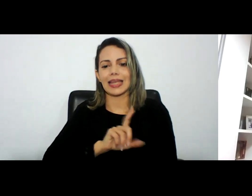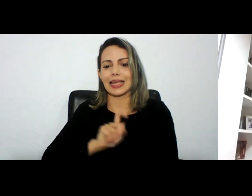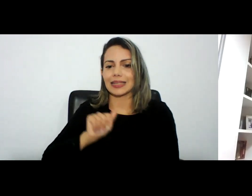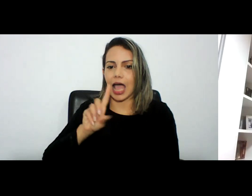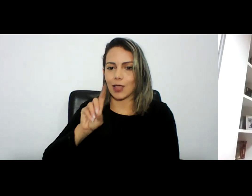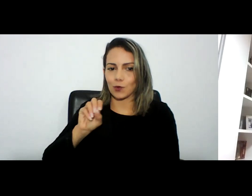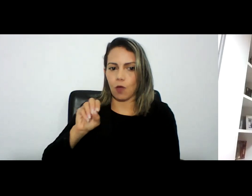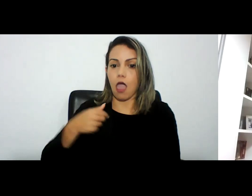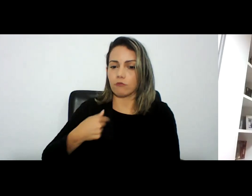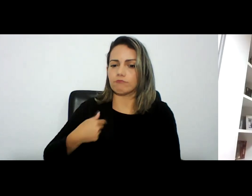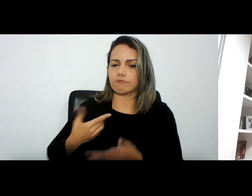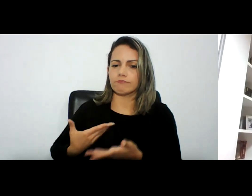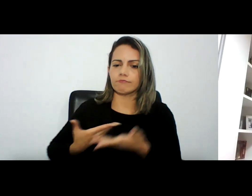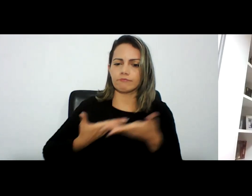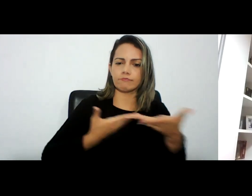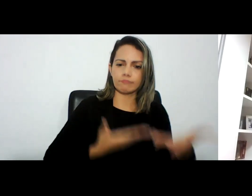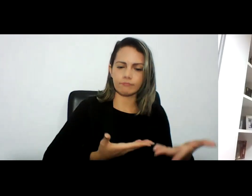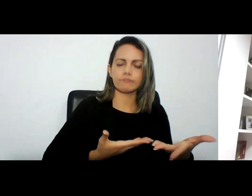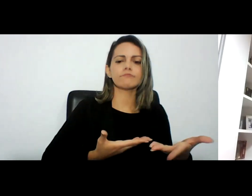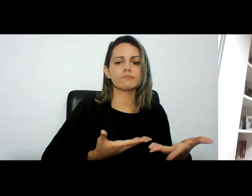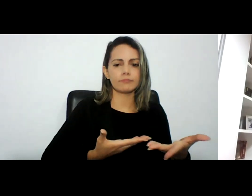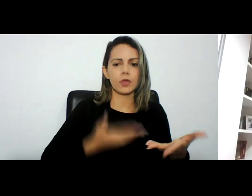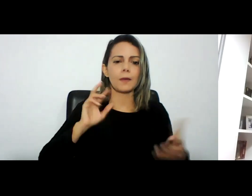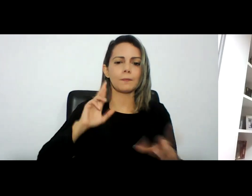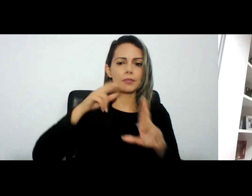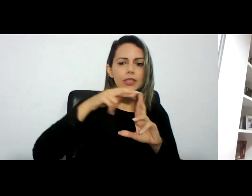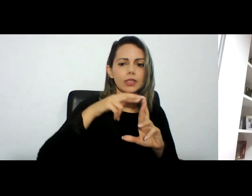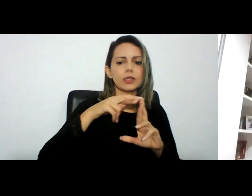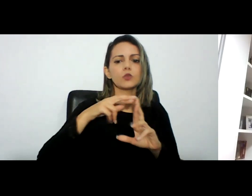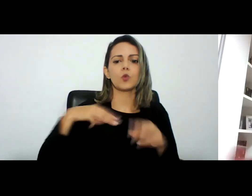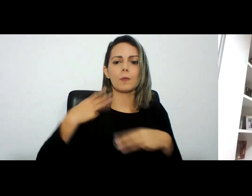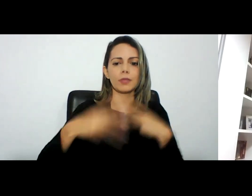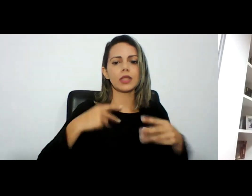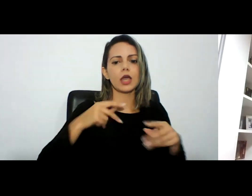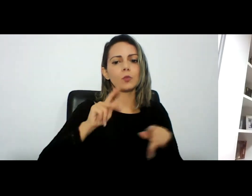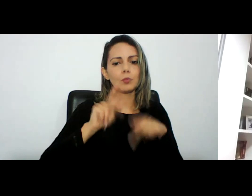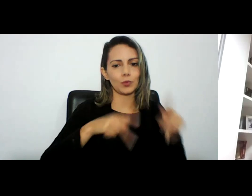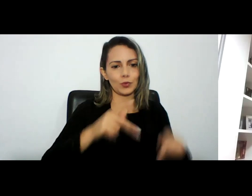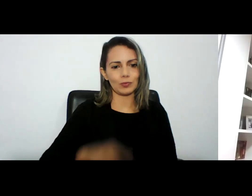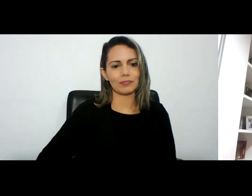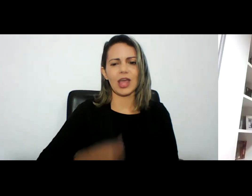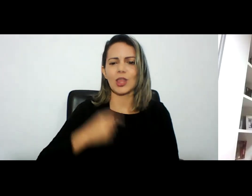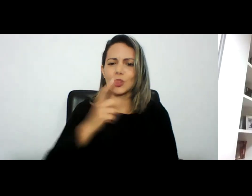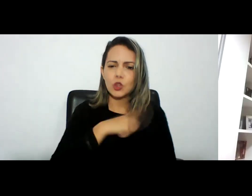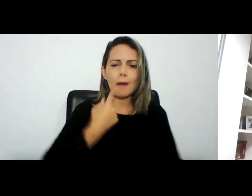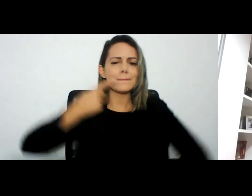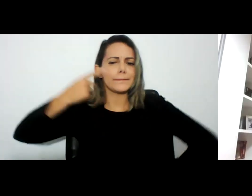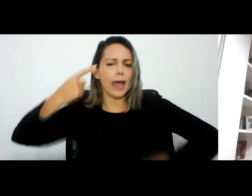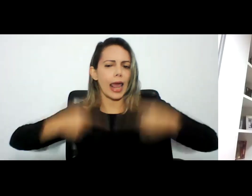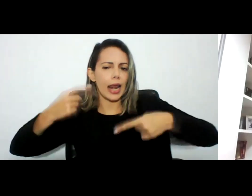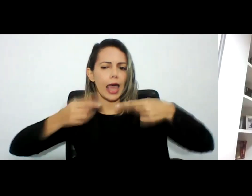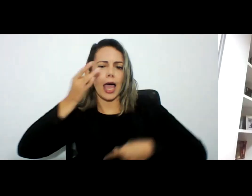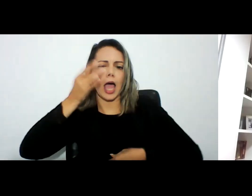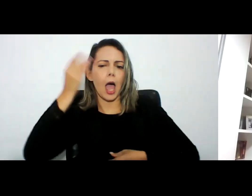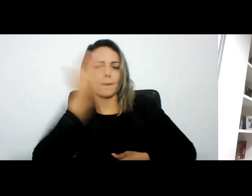participar como representante do ministério público estávamos discutindo teoria geral da prova prova ilícita prova emprestada